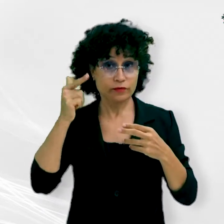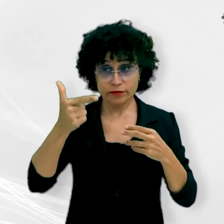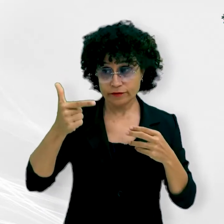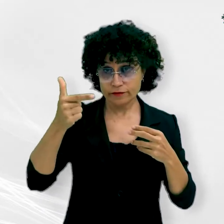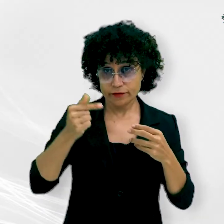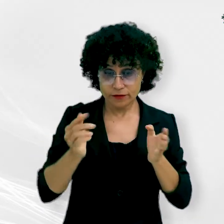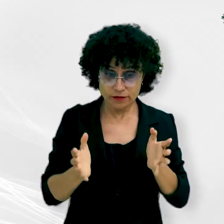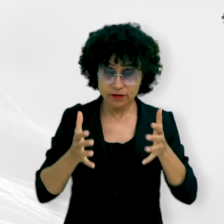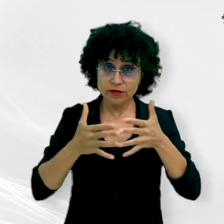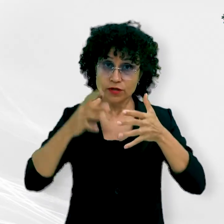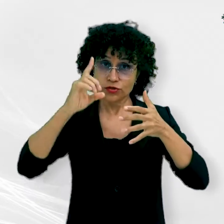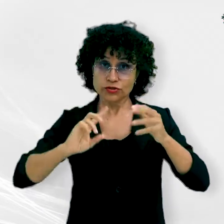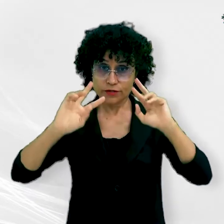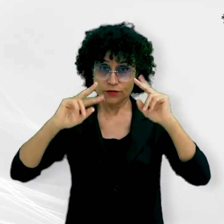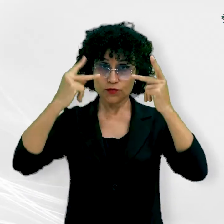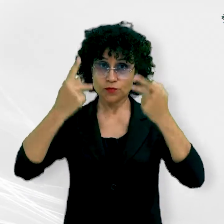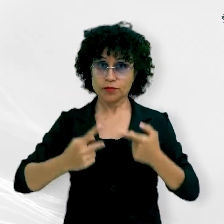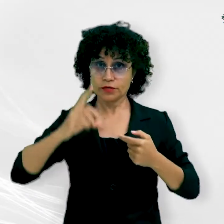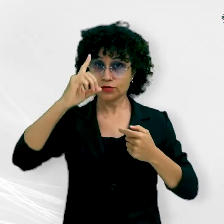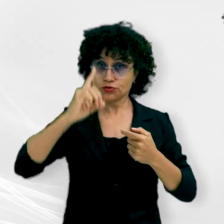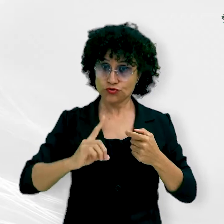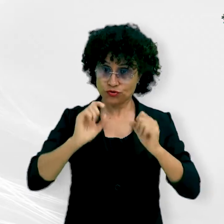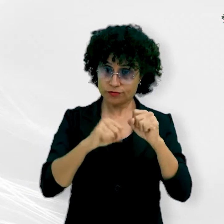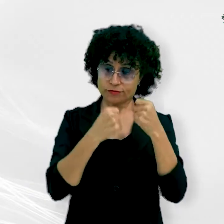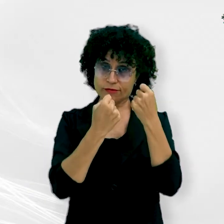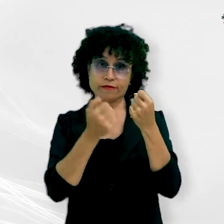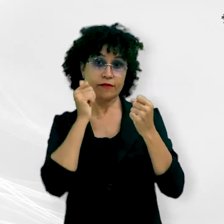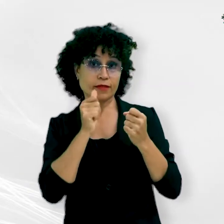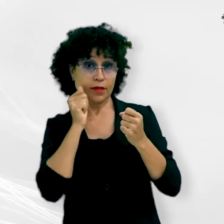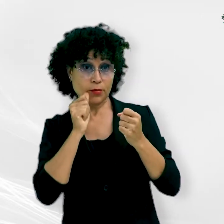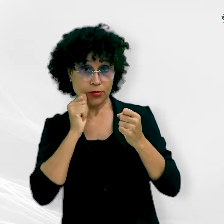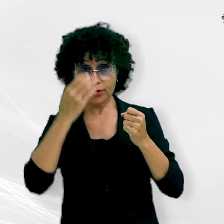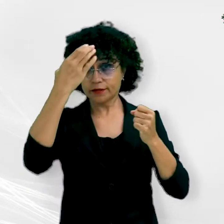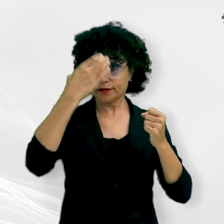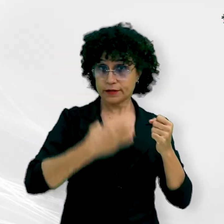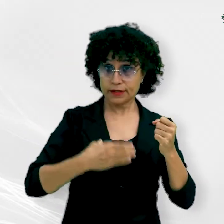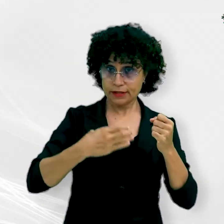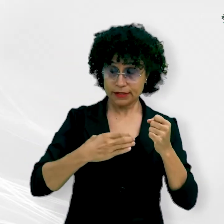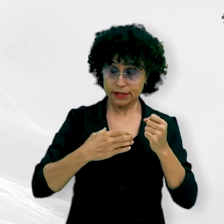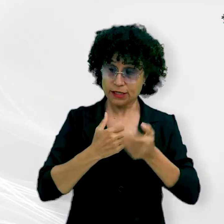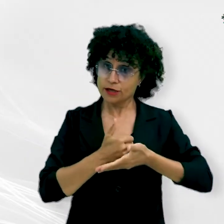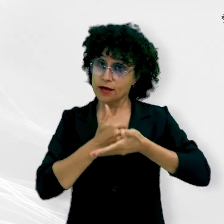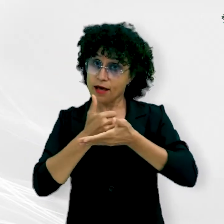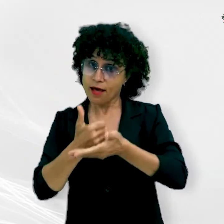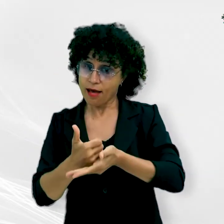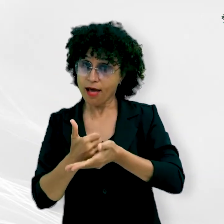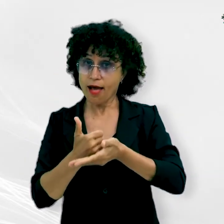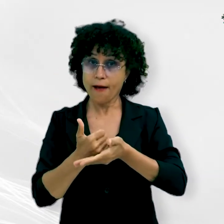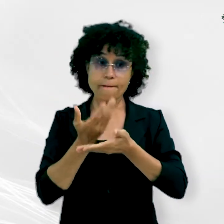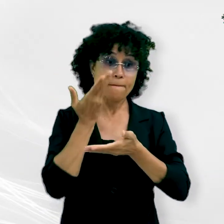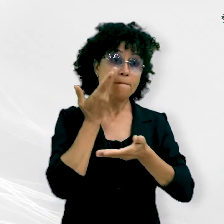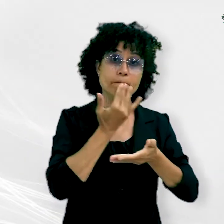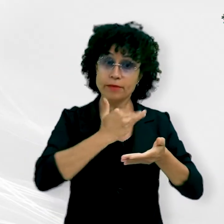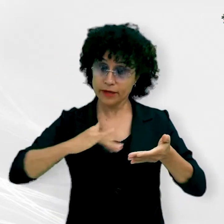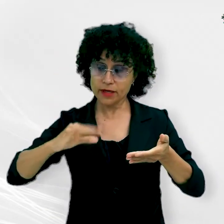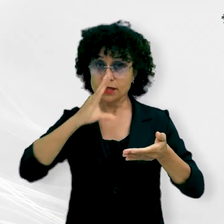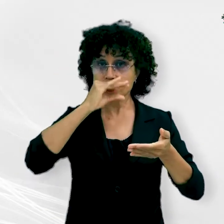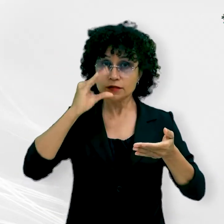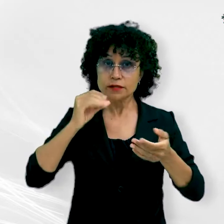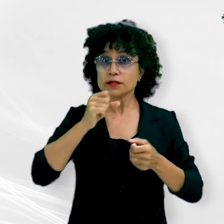27, na Comissão de Direitos Humanos, Direitos de Defesa da Mulher, Cidadania, Amparo à Criança, ao Adolescente